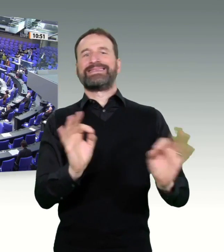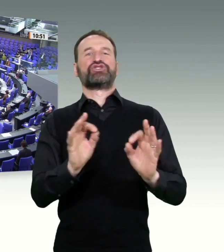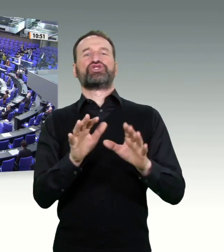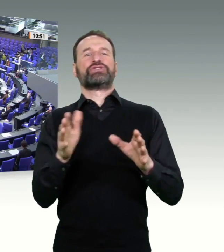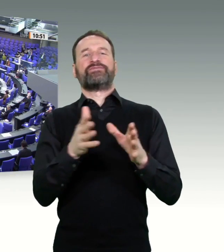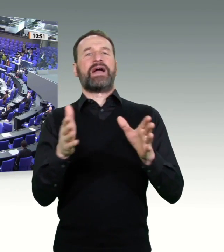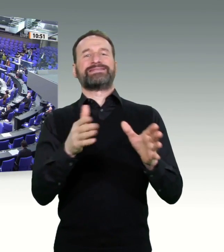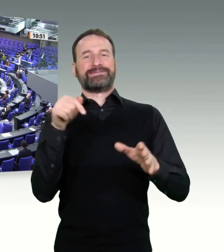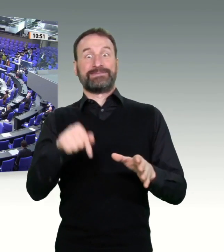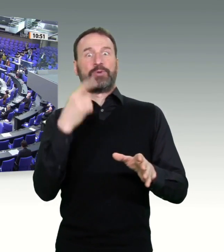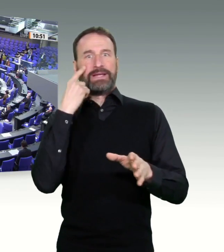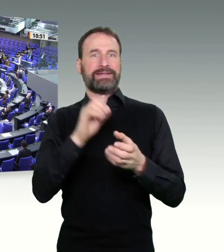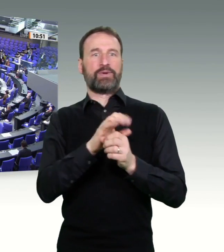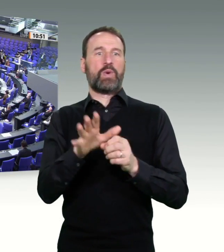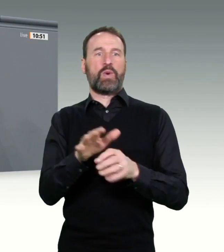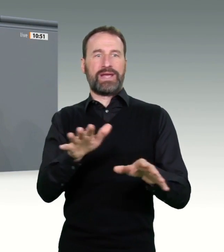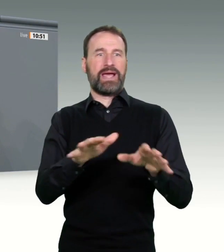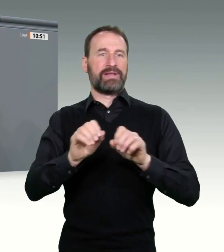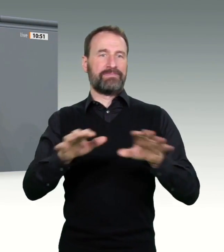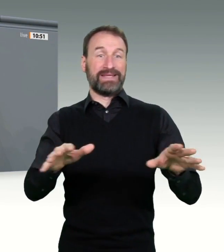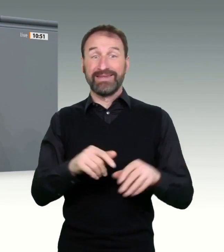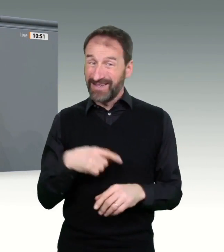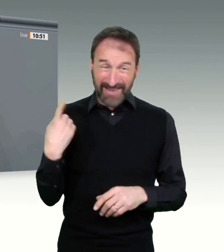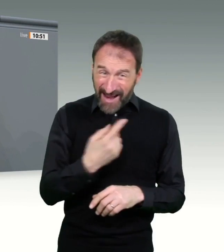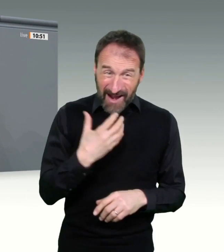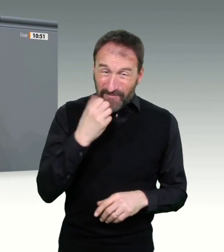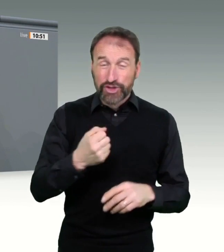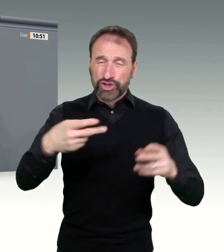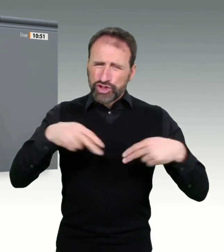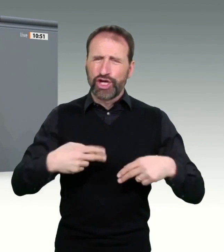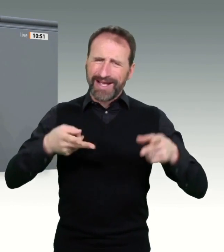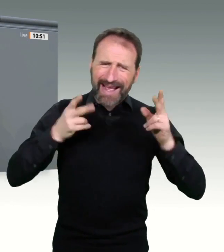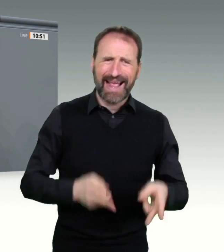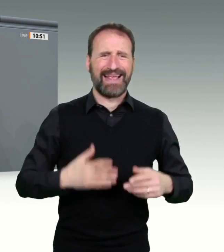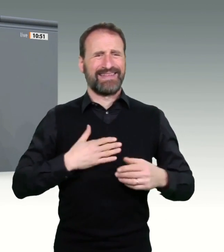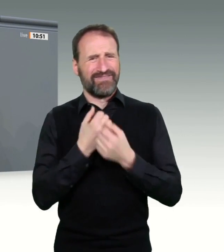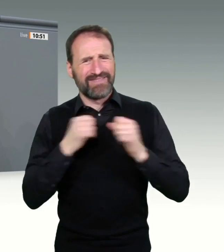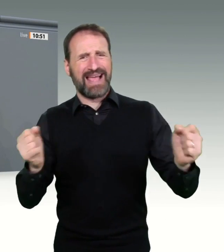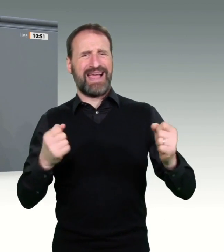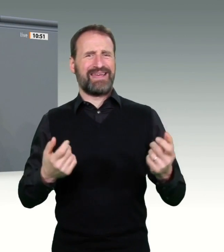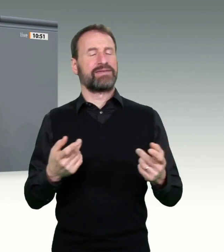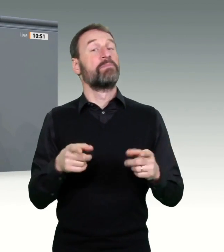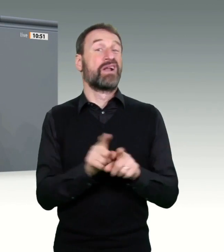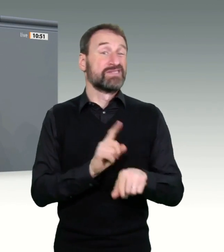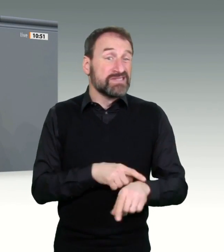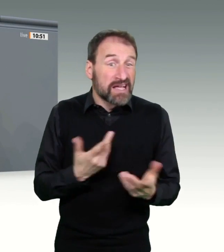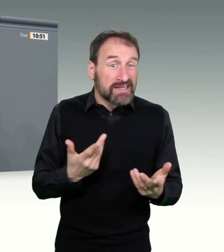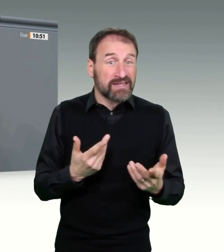mehr zur Verwirrung als zur Problemlösung beiträgt. Und warum? Weil diese Regierung